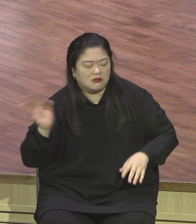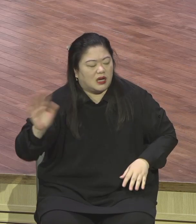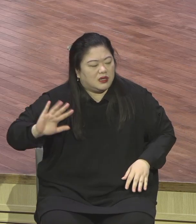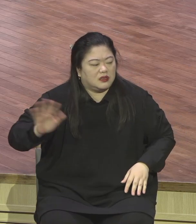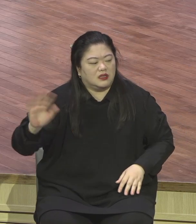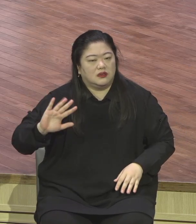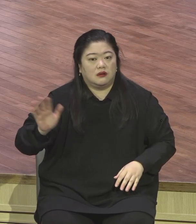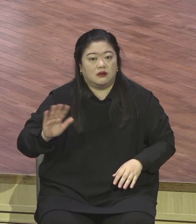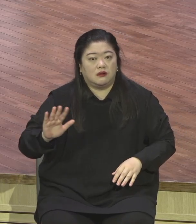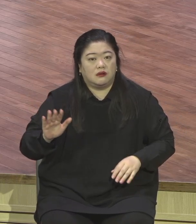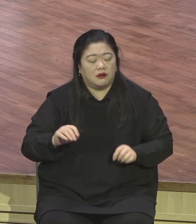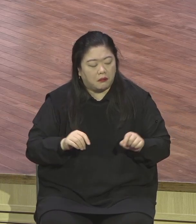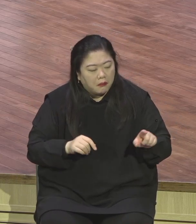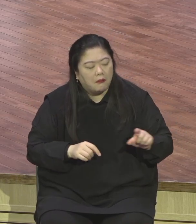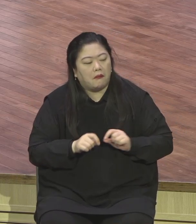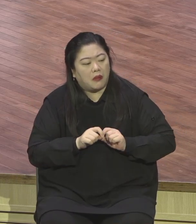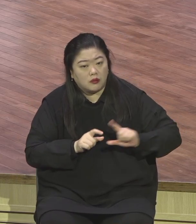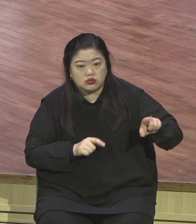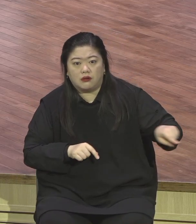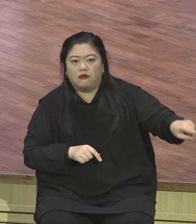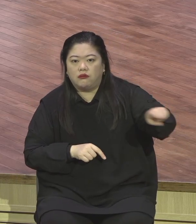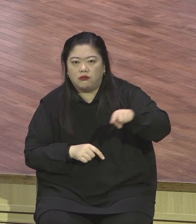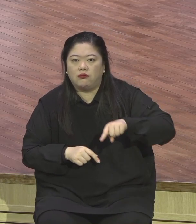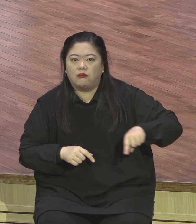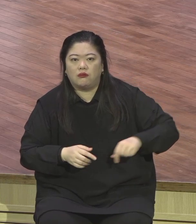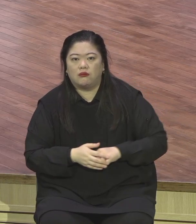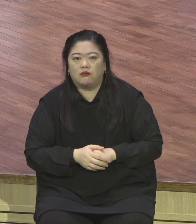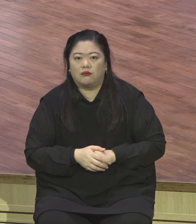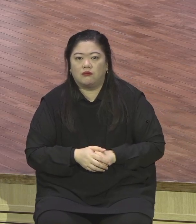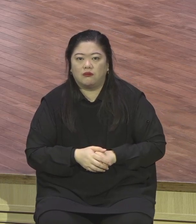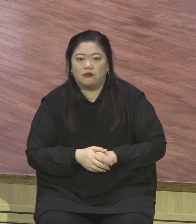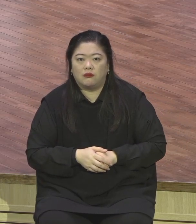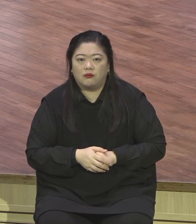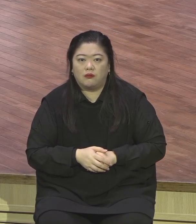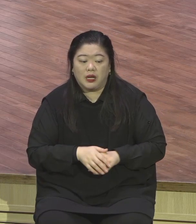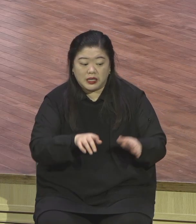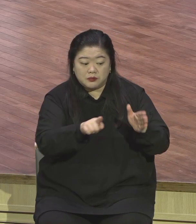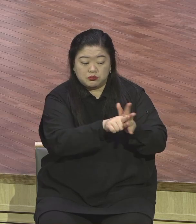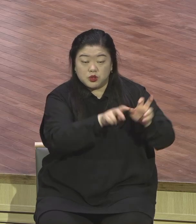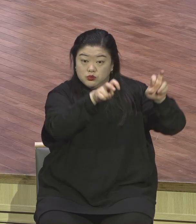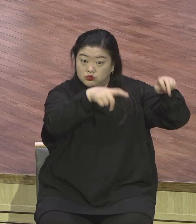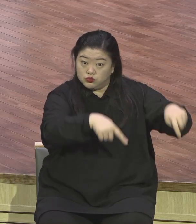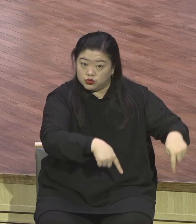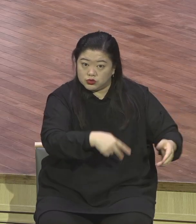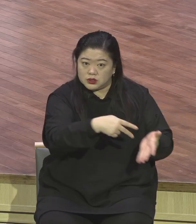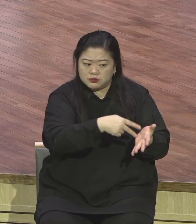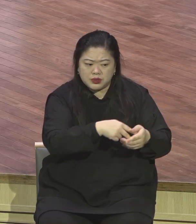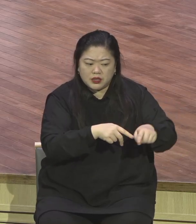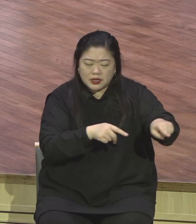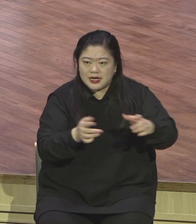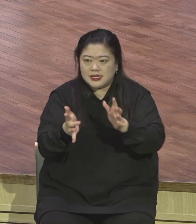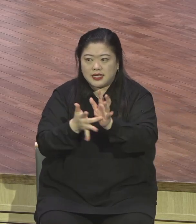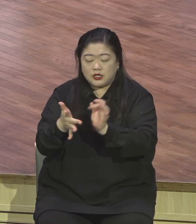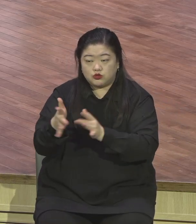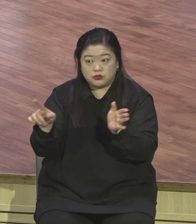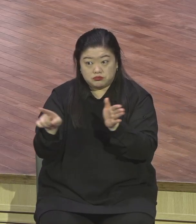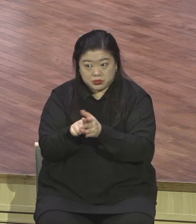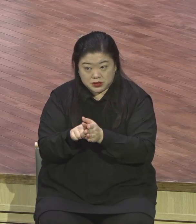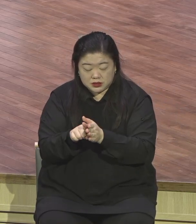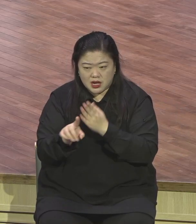예수 믿으면 뭔가 자신의 삶에 제약이 올 것이라고 불편할 것이라고 그렇게